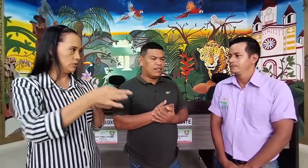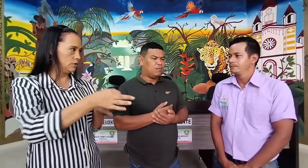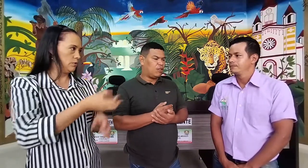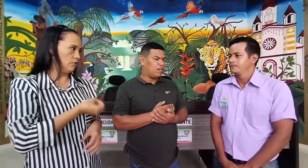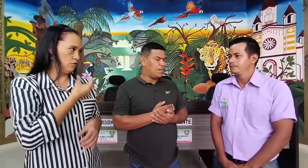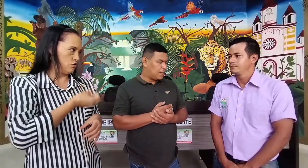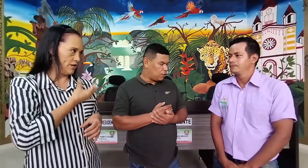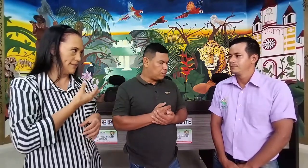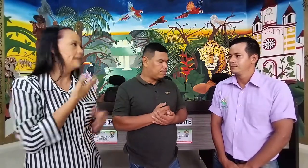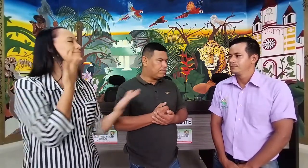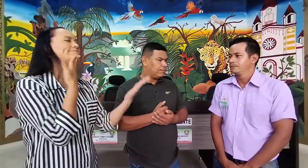por esta invitación.